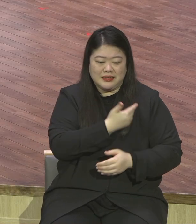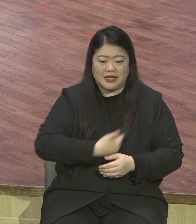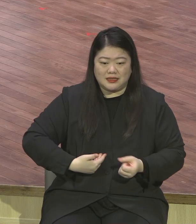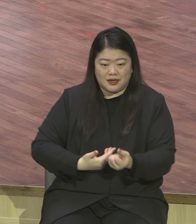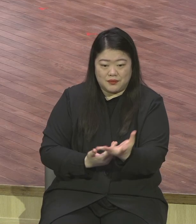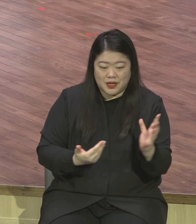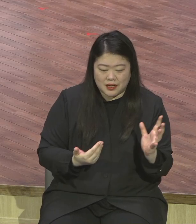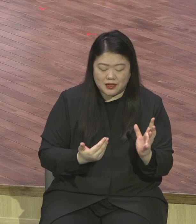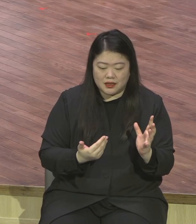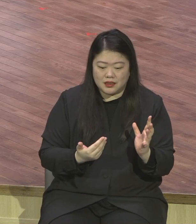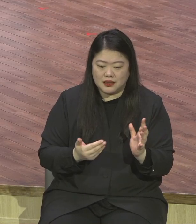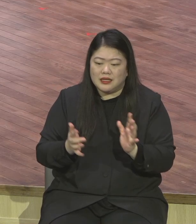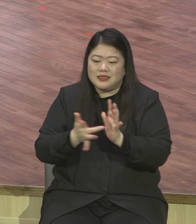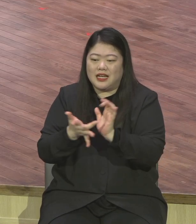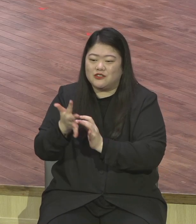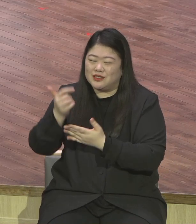다소 엉뚱한 질문을 합니다.